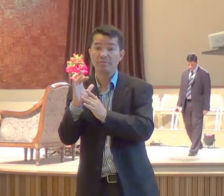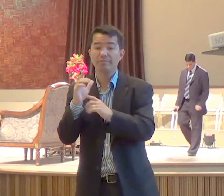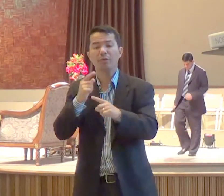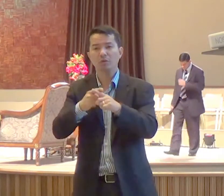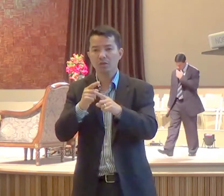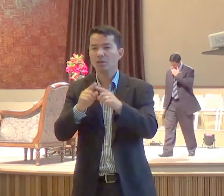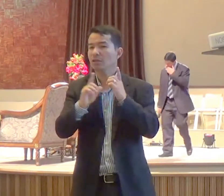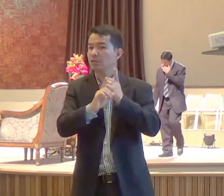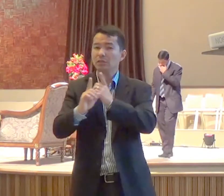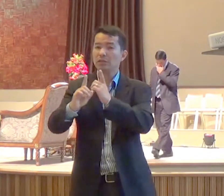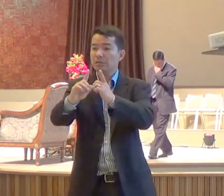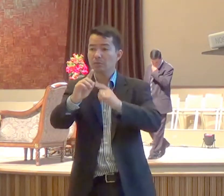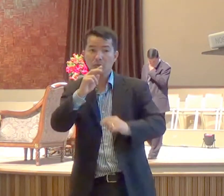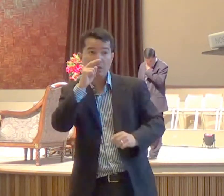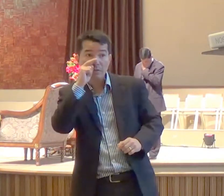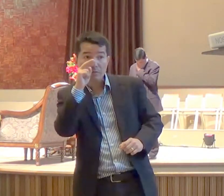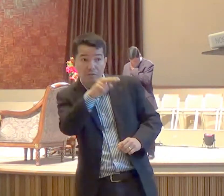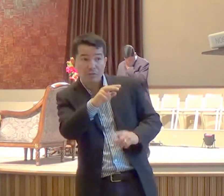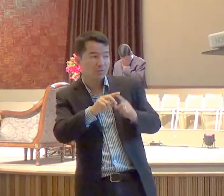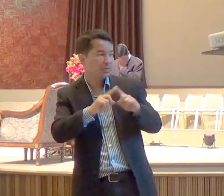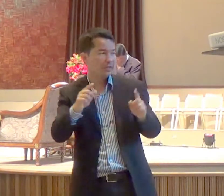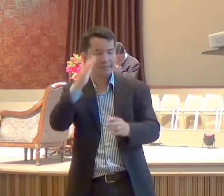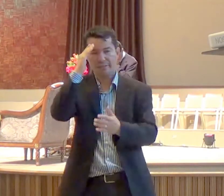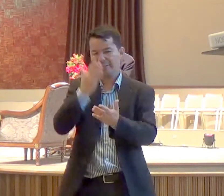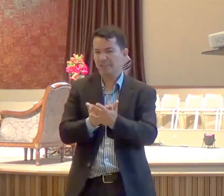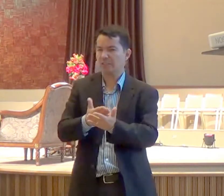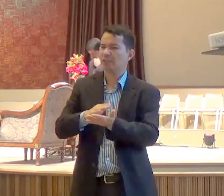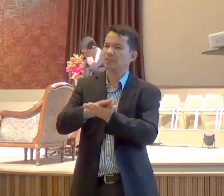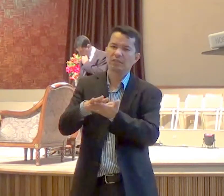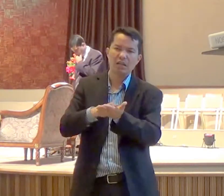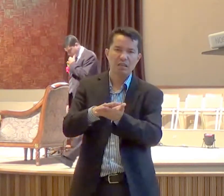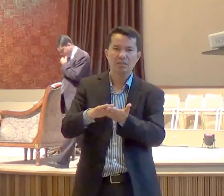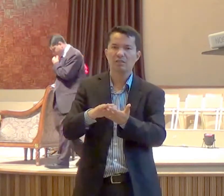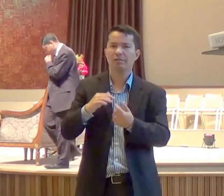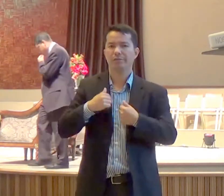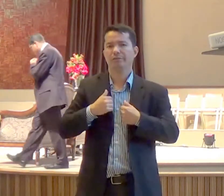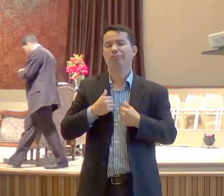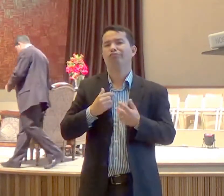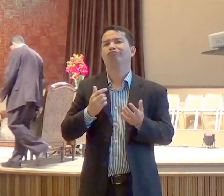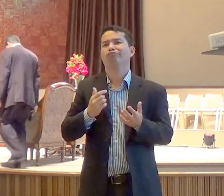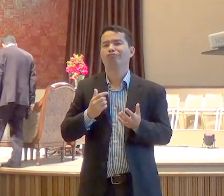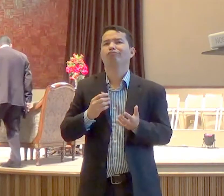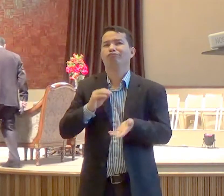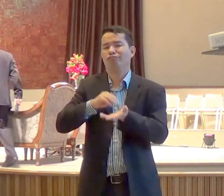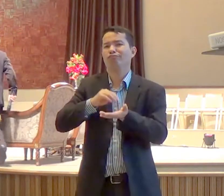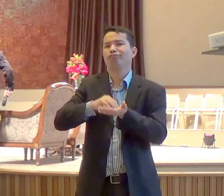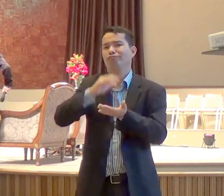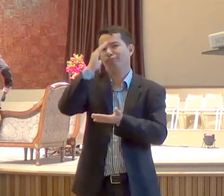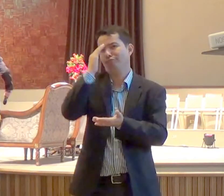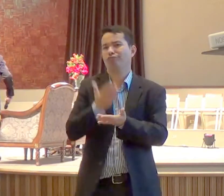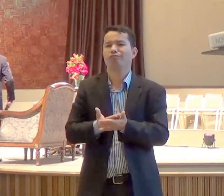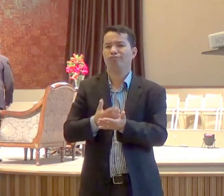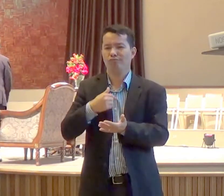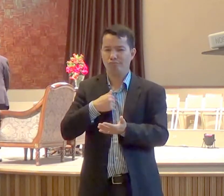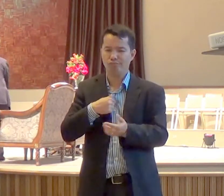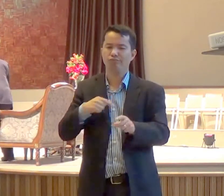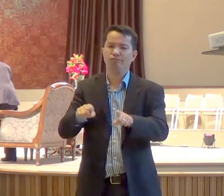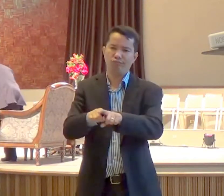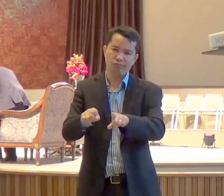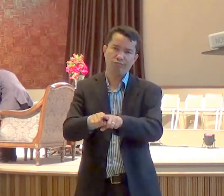e mesmo assim, foram incrédulos, e muitas vezes, eu sou incrédulo, eu não creio, num milagre na